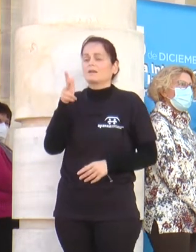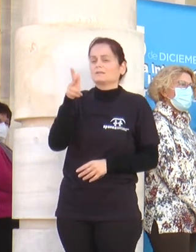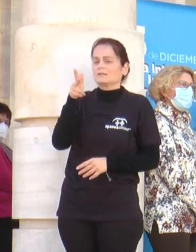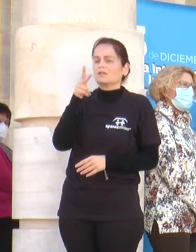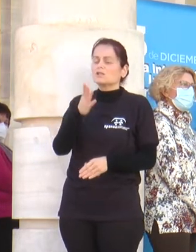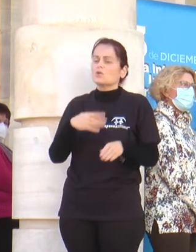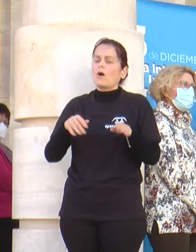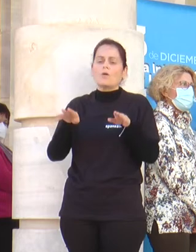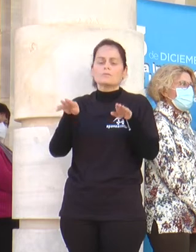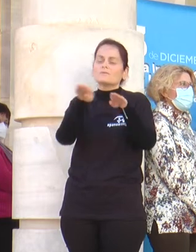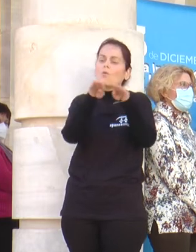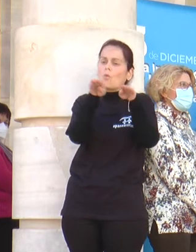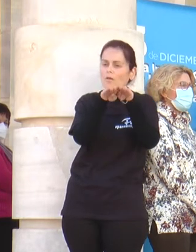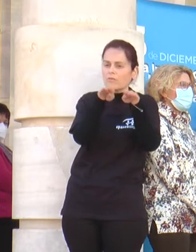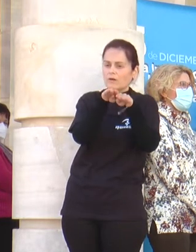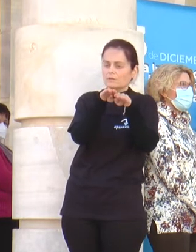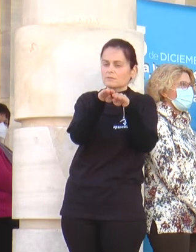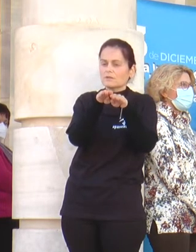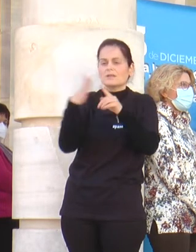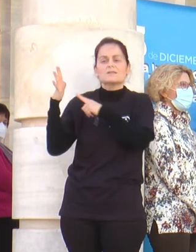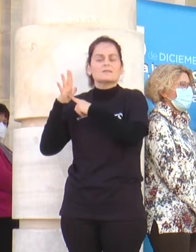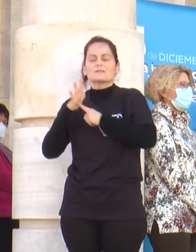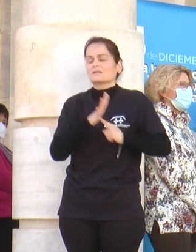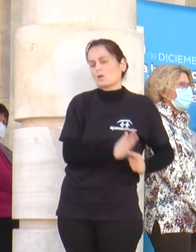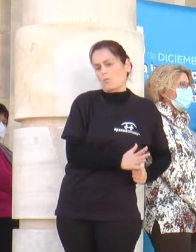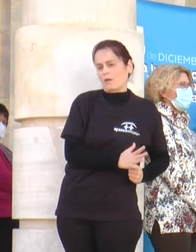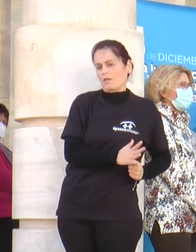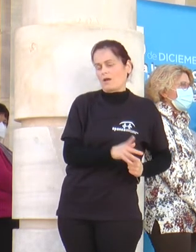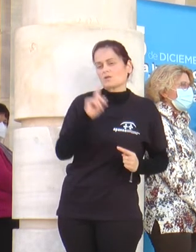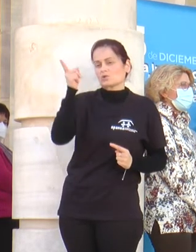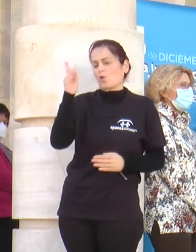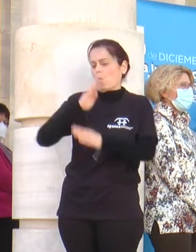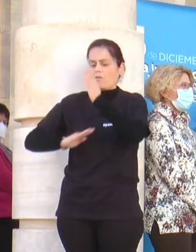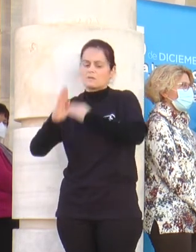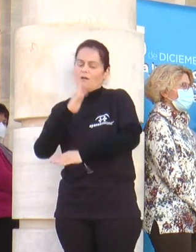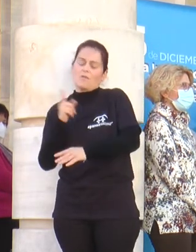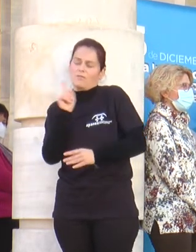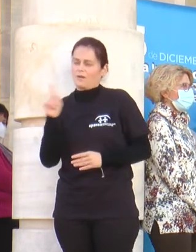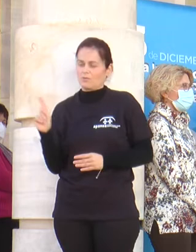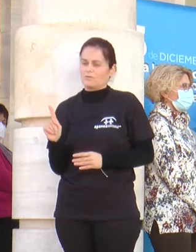a igualdad de trato, no pudiendo ser discriminadas por la discapacidad que tienen.